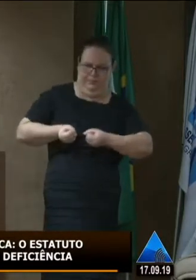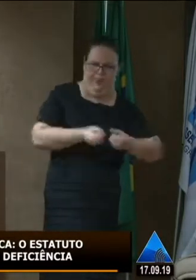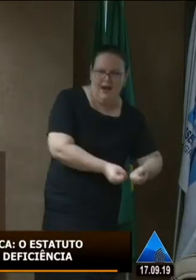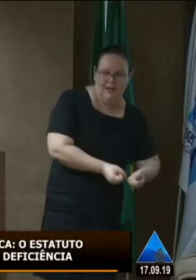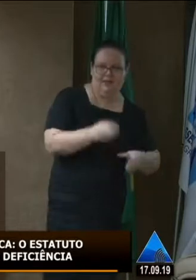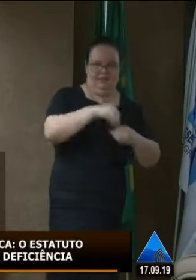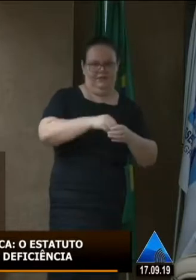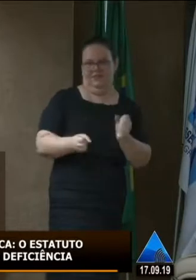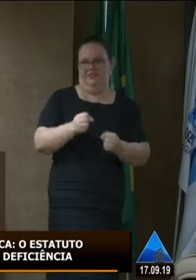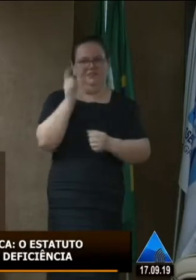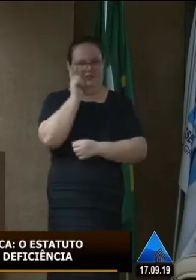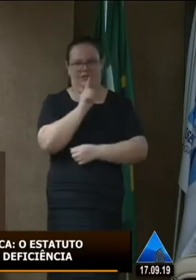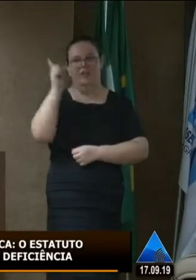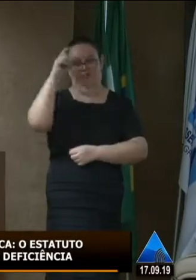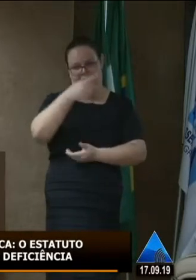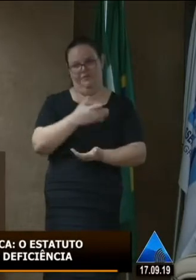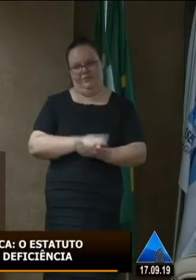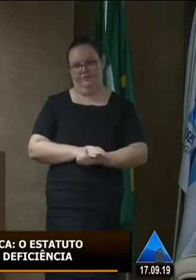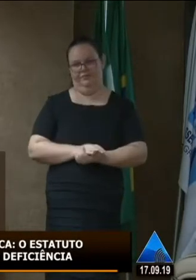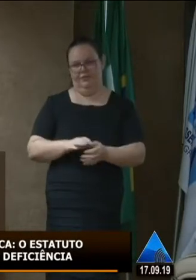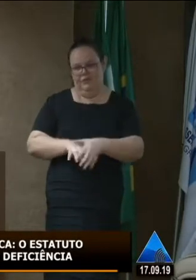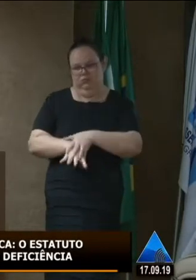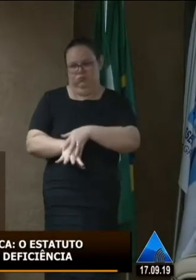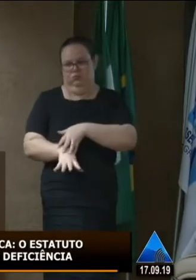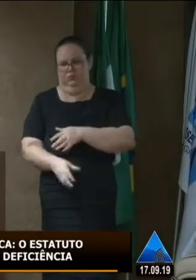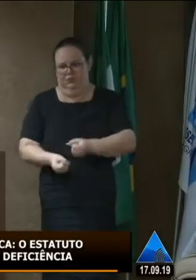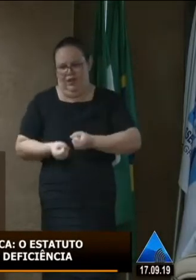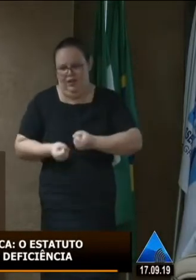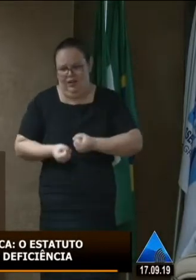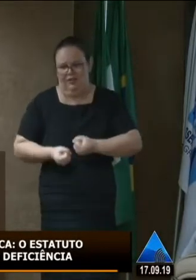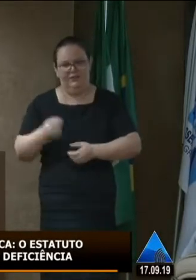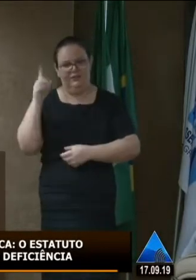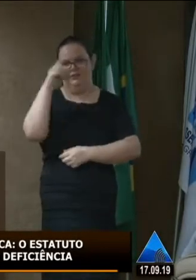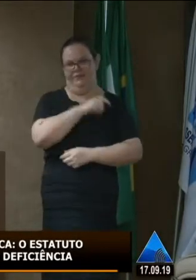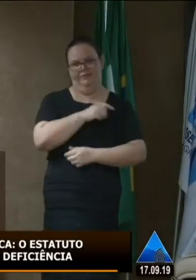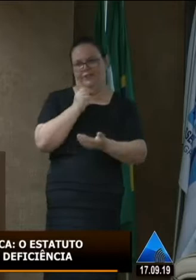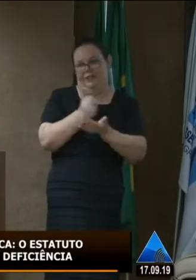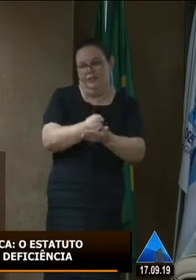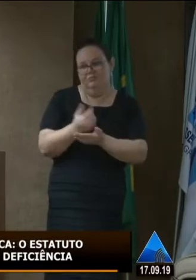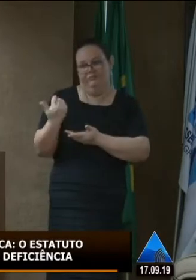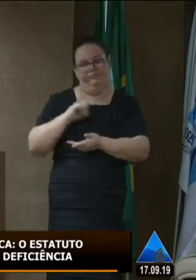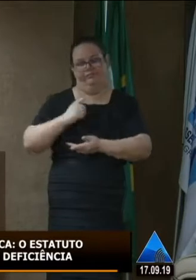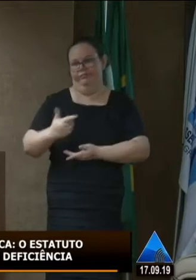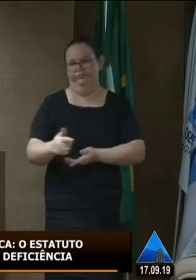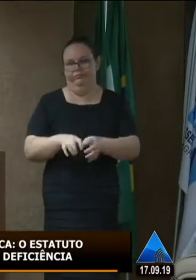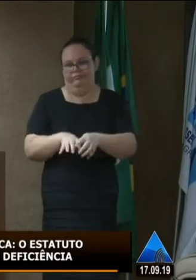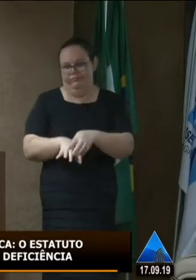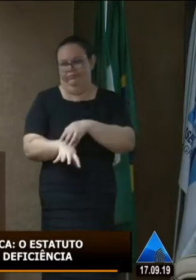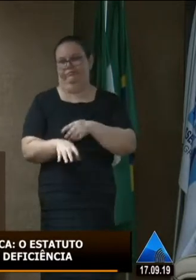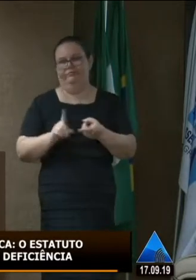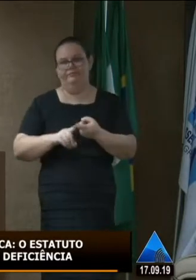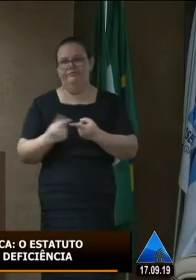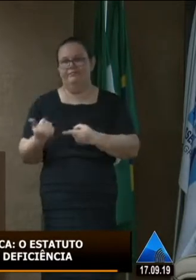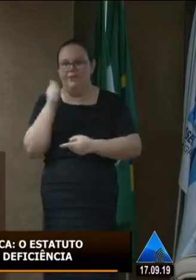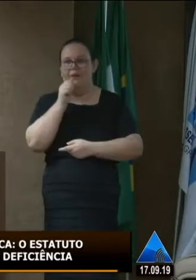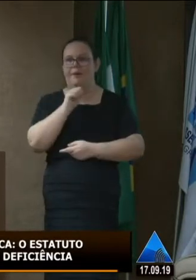aí difícil né toda hora puxar você fazer força nem toda hora tem alguém para vir junto a minha mãe desenvolveu uma tendinite no braço então